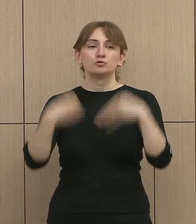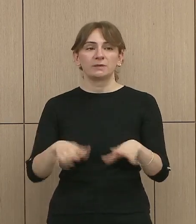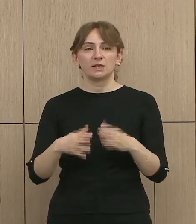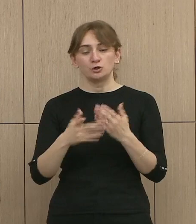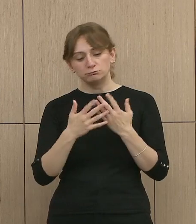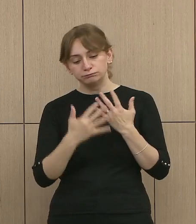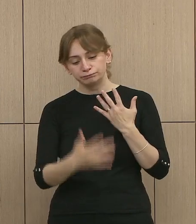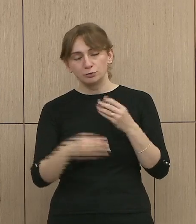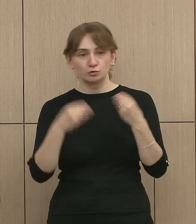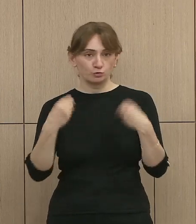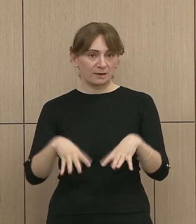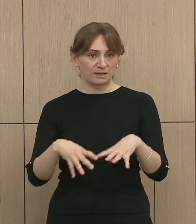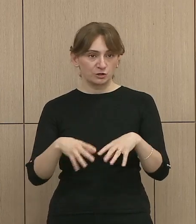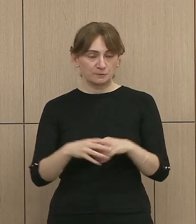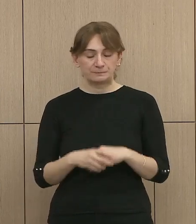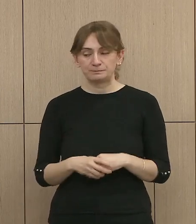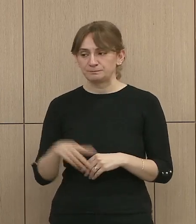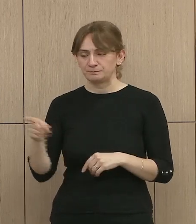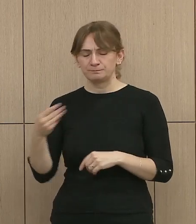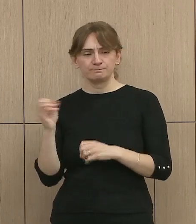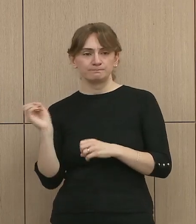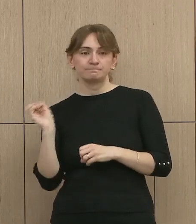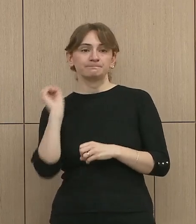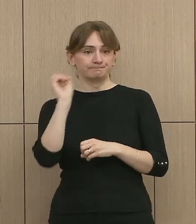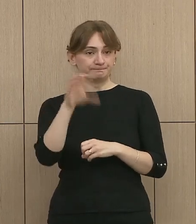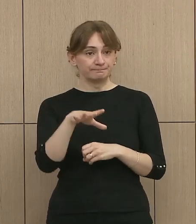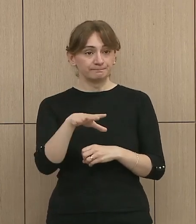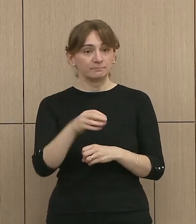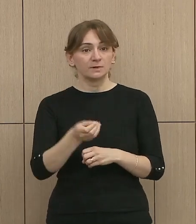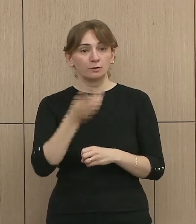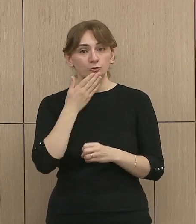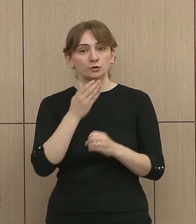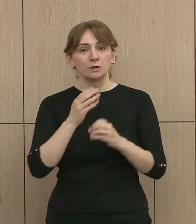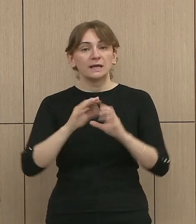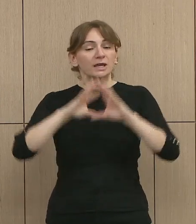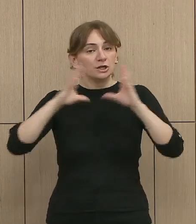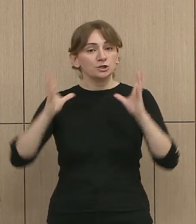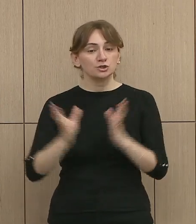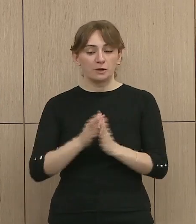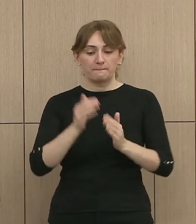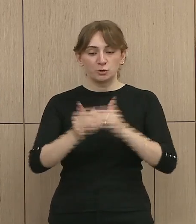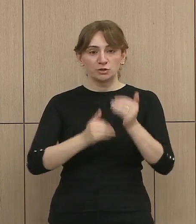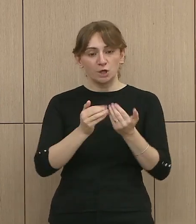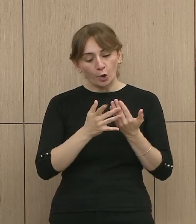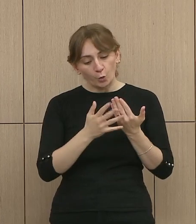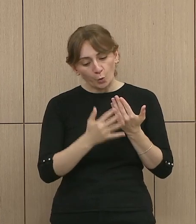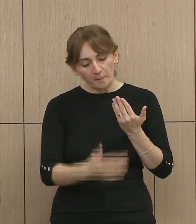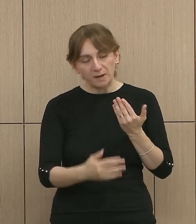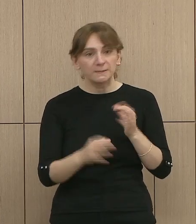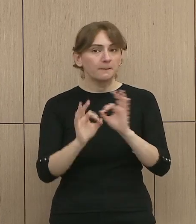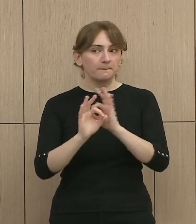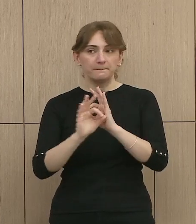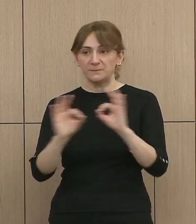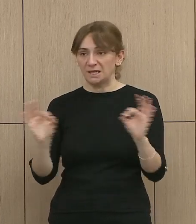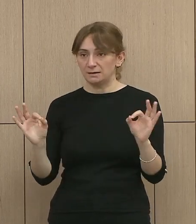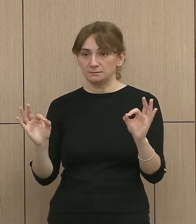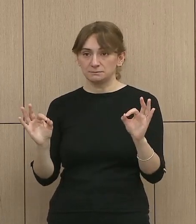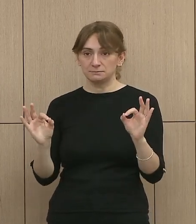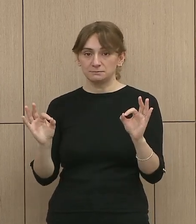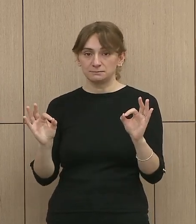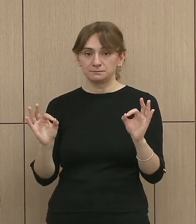Në vlerësimin tim, veçanërisht procesi i numërimit votave, është duke shkuar shumë mirë,